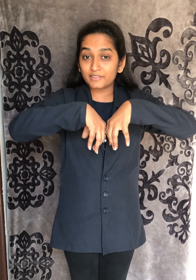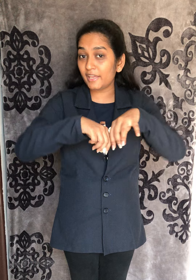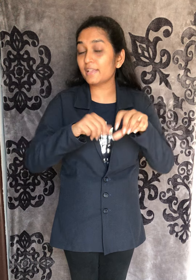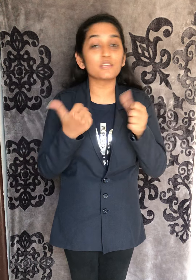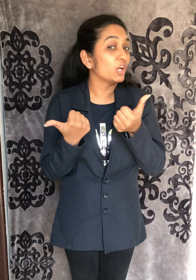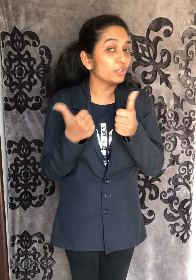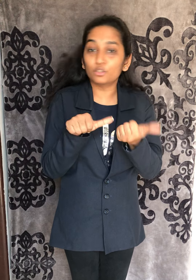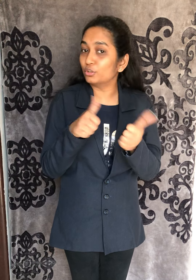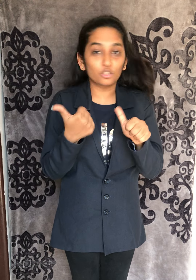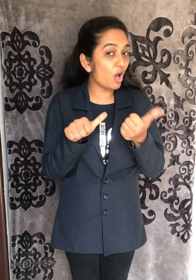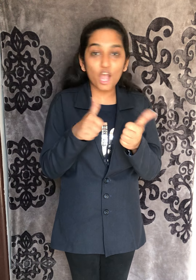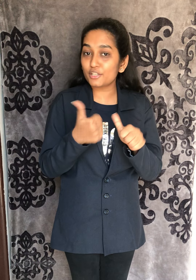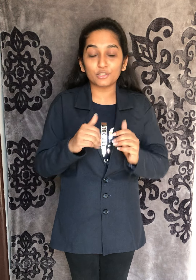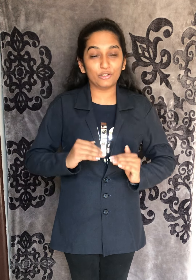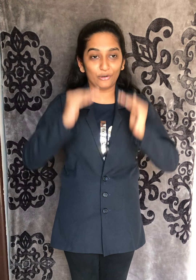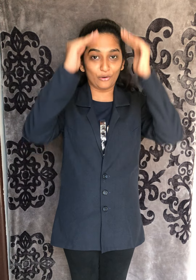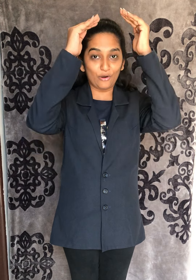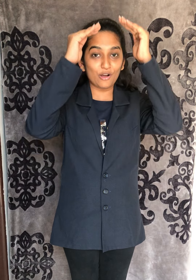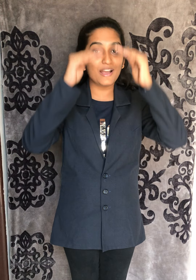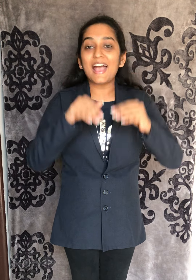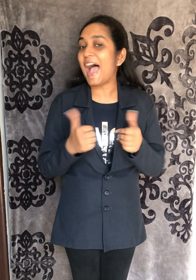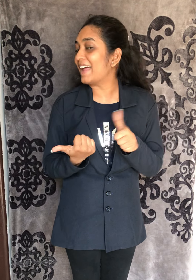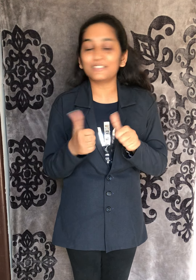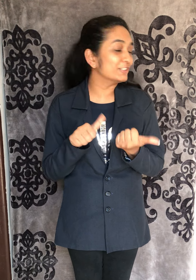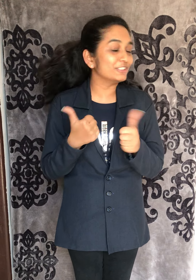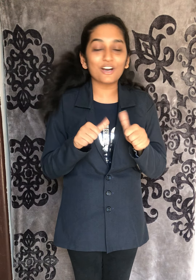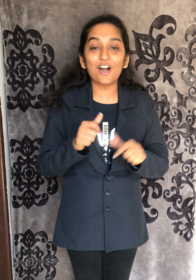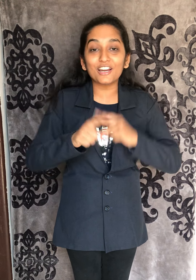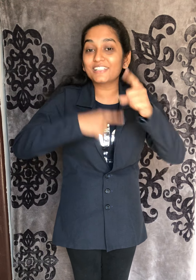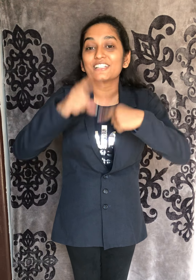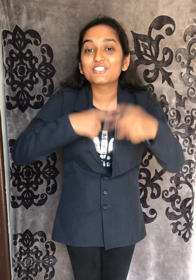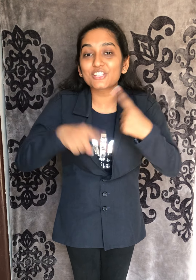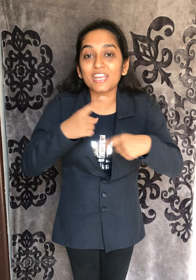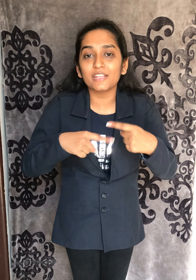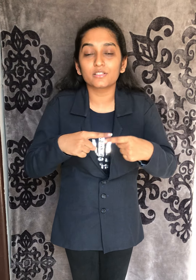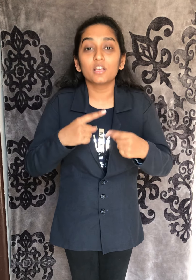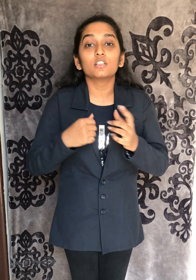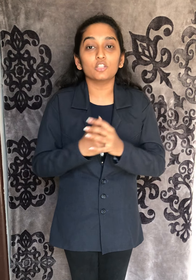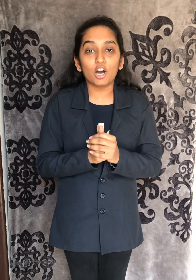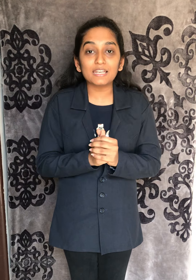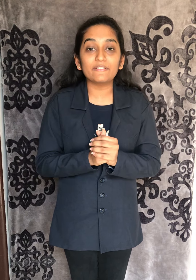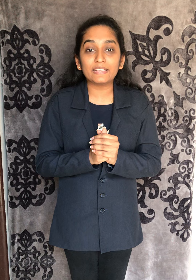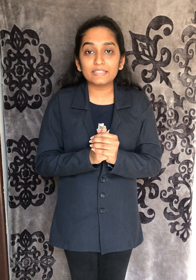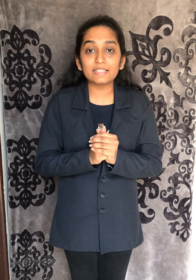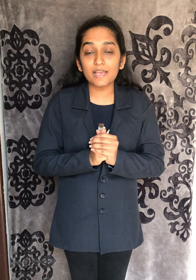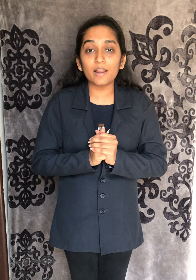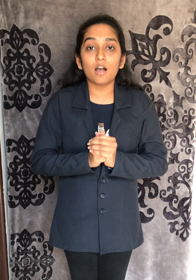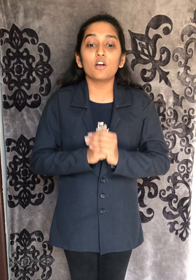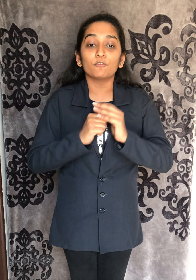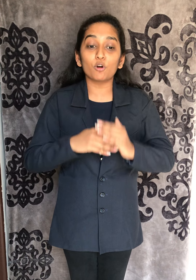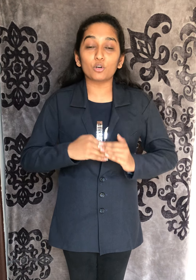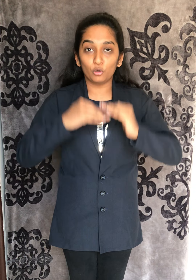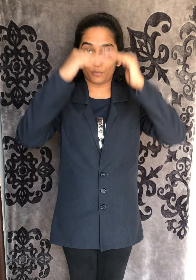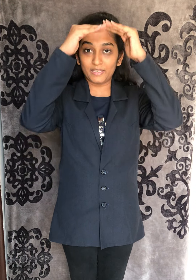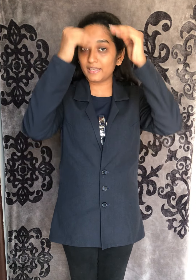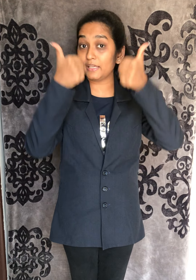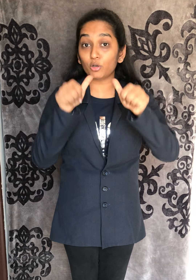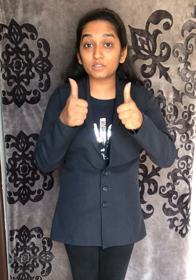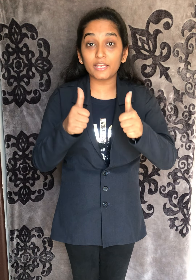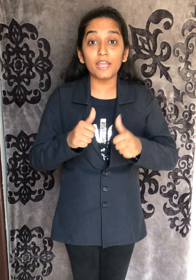Things do not grow and do not change. Non-Living Things है ना? वो grow भी नहीं होते